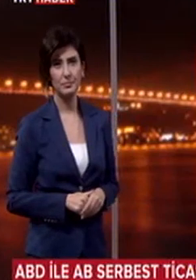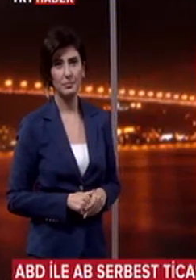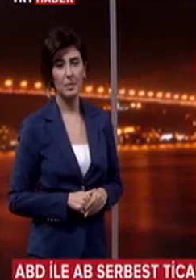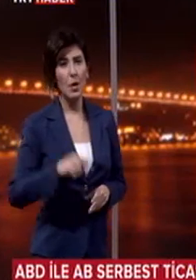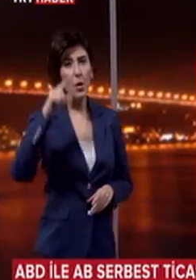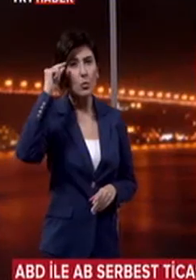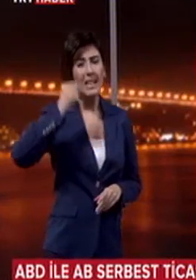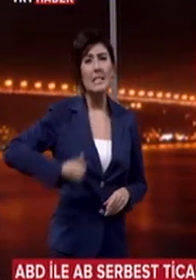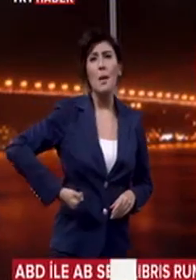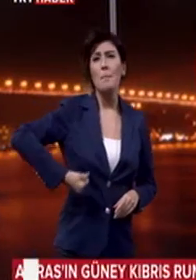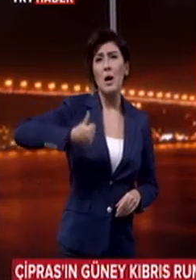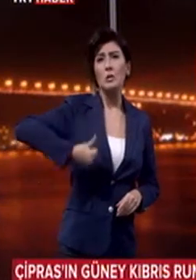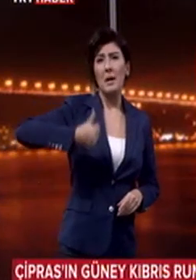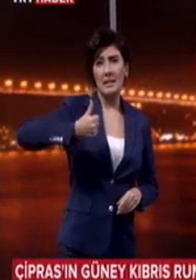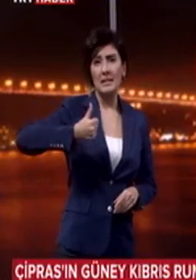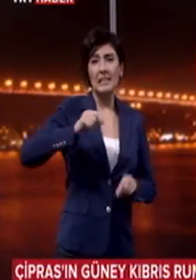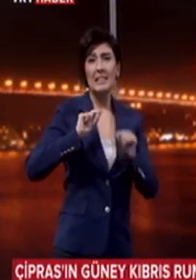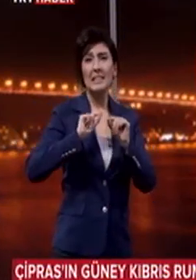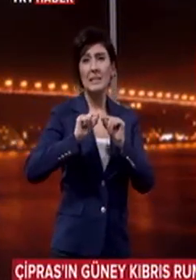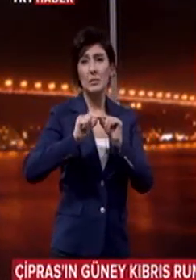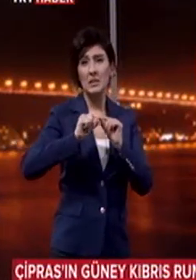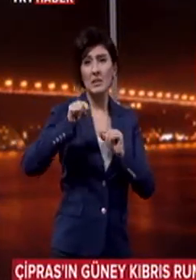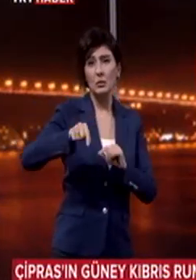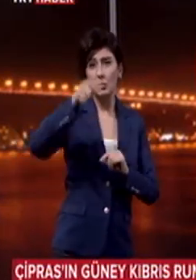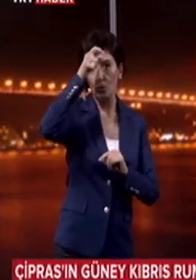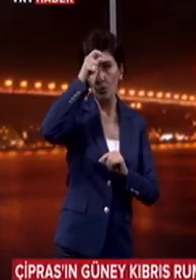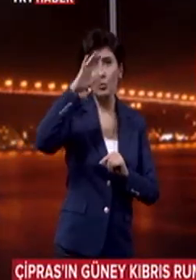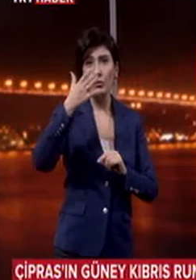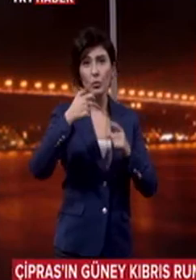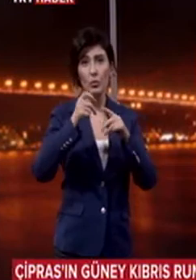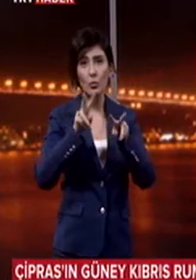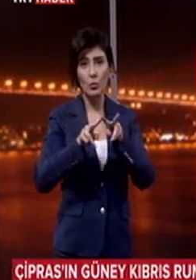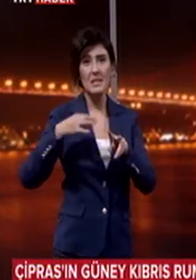Yunanistan Başbakanı Alexis Tsipras, Kıbrıslı Türk ve Rum sivil örgüt temsilcileriyle bir araya geldi.